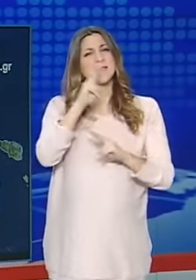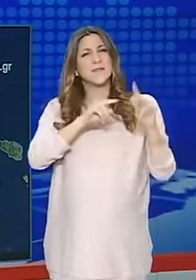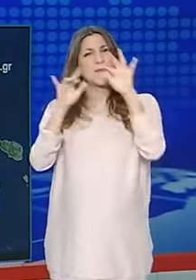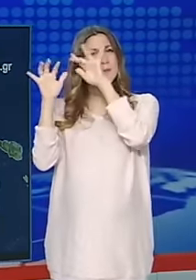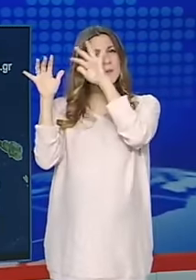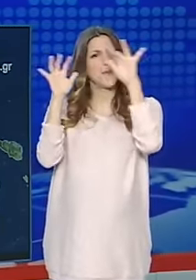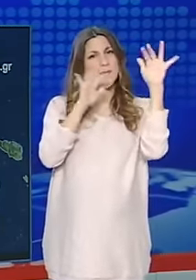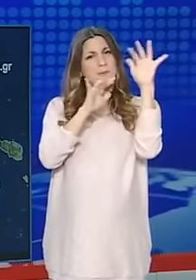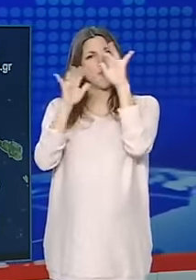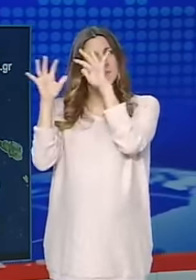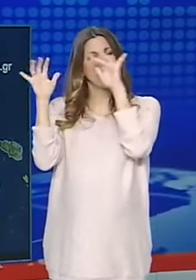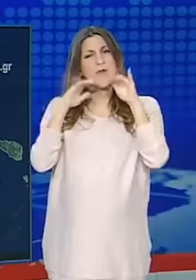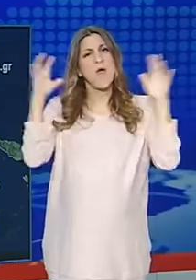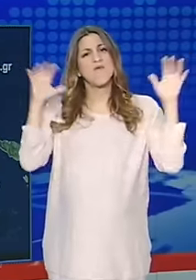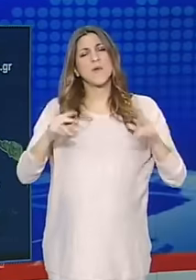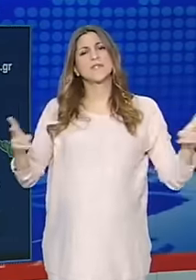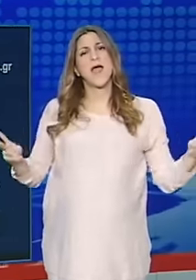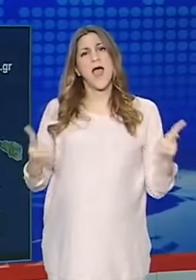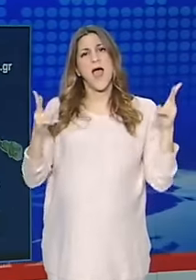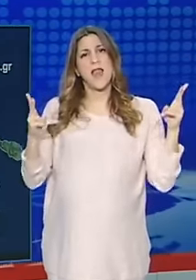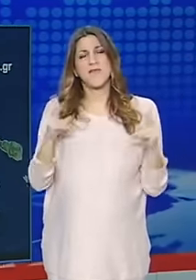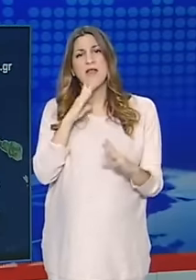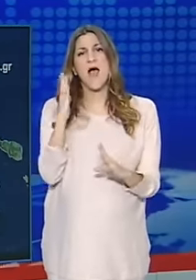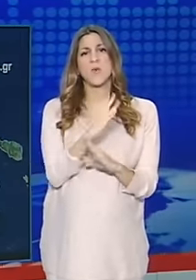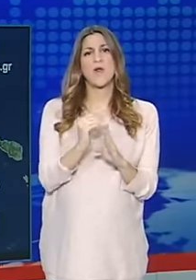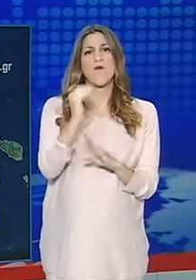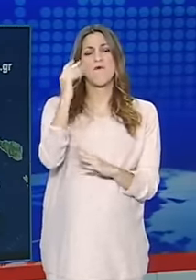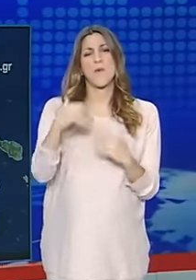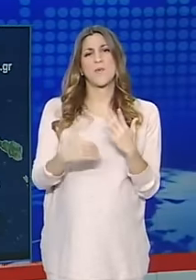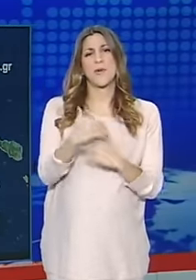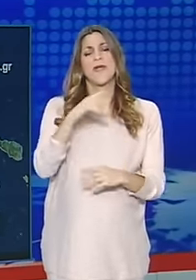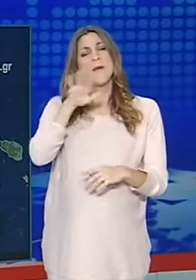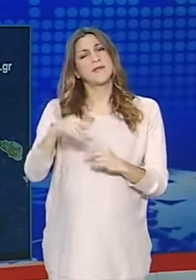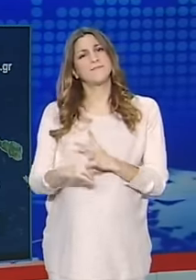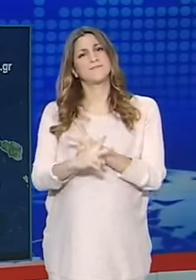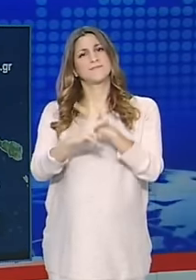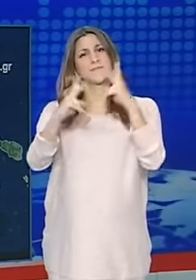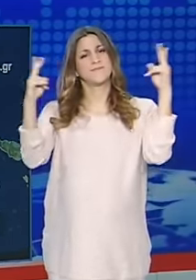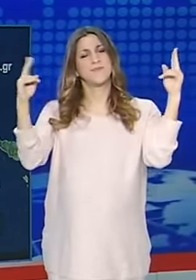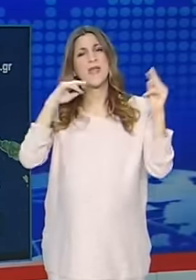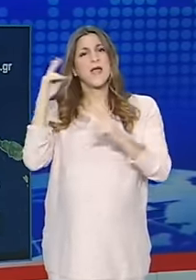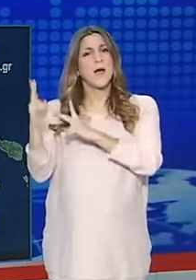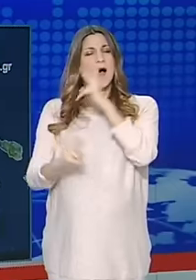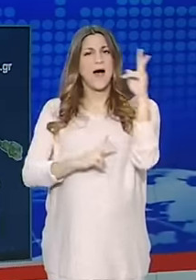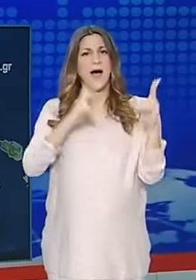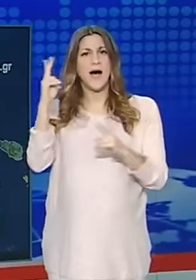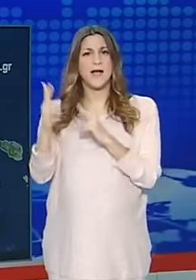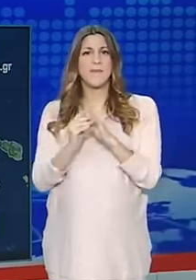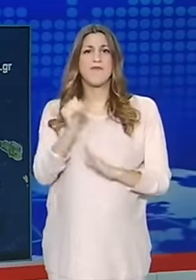πιθανότητα πρόσκυρων βροχών στα ανατολικά και βόρεια τις πρωινές ώρες. Βαθμία βελτίωση από το απόγευμα. Οι άνεμοι θα πνέουν βόρειο-βόρεια ανατολική 3